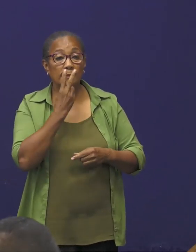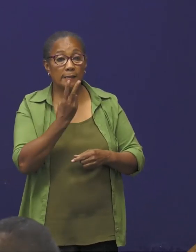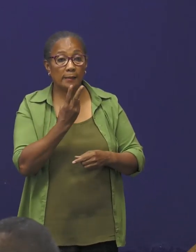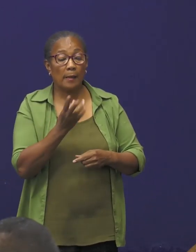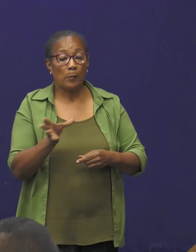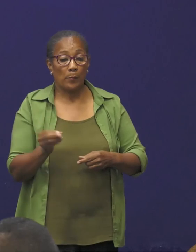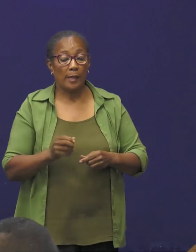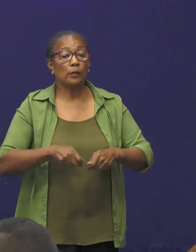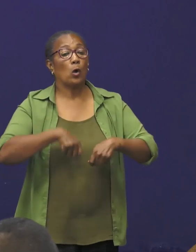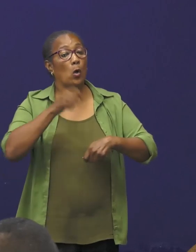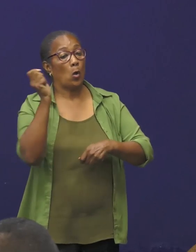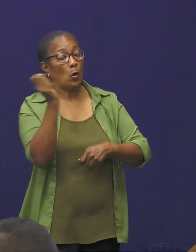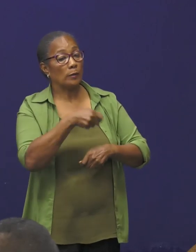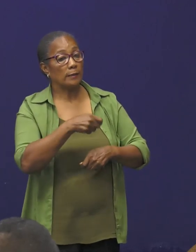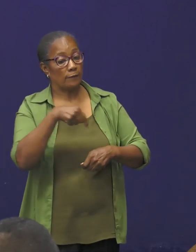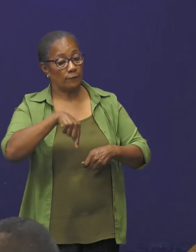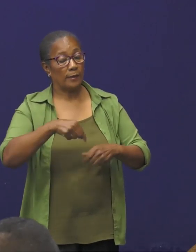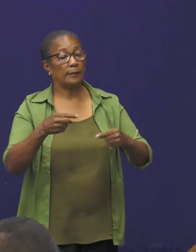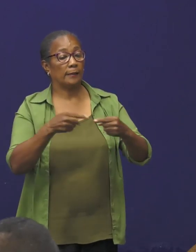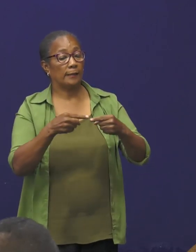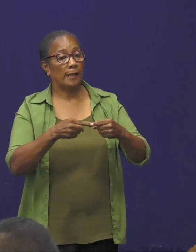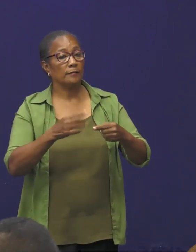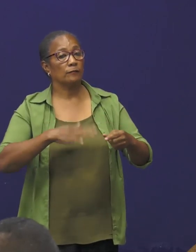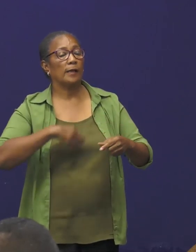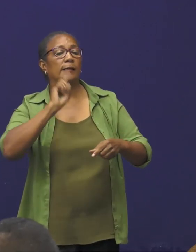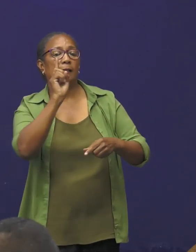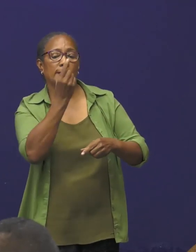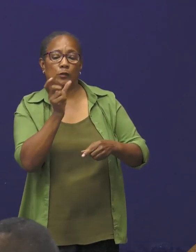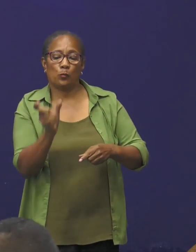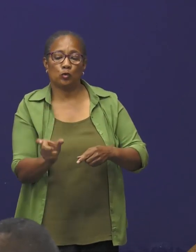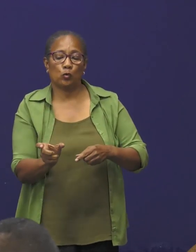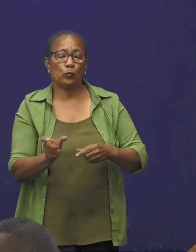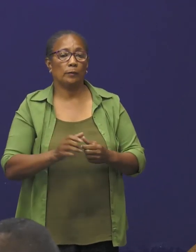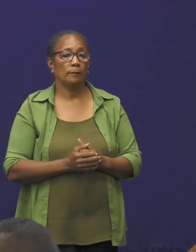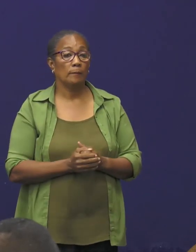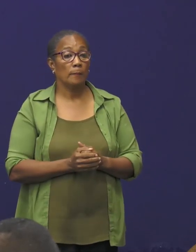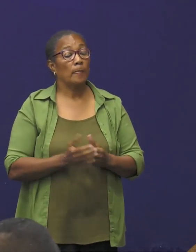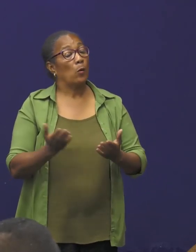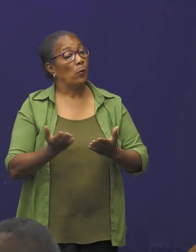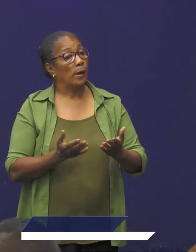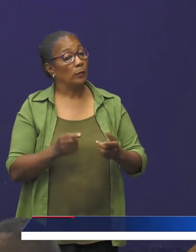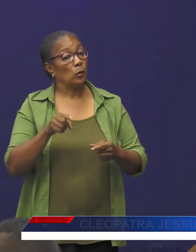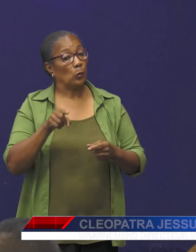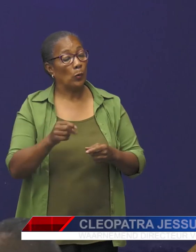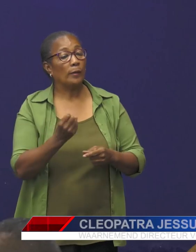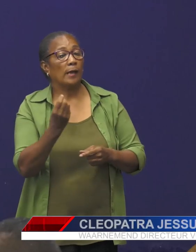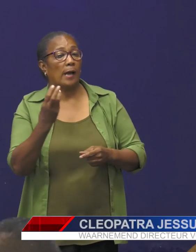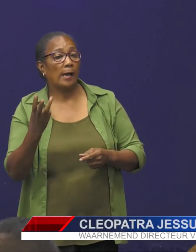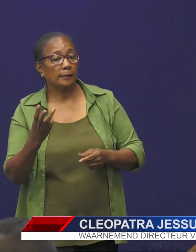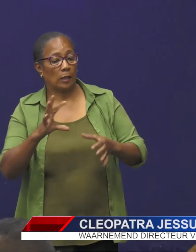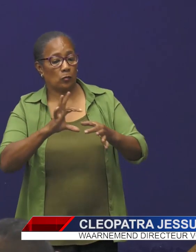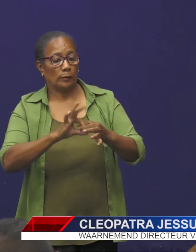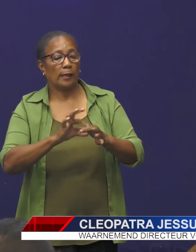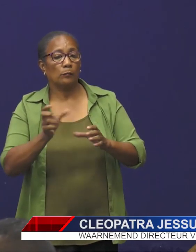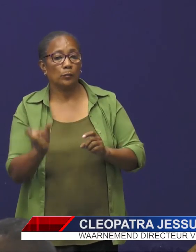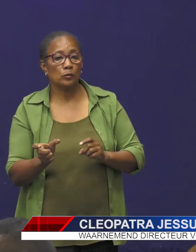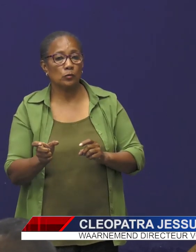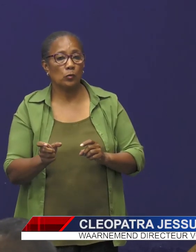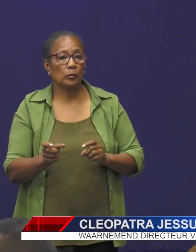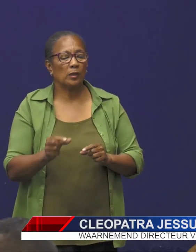uitslag van de test van de eerste persoon, waardoor hun aantal contactpersonen